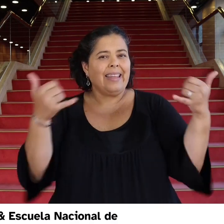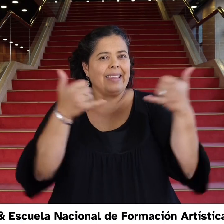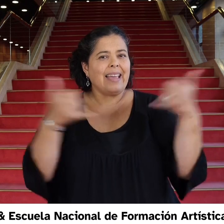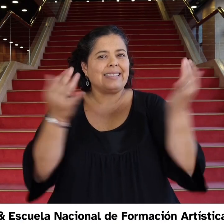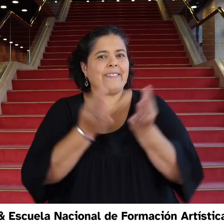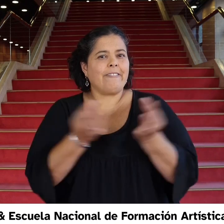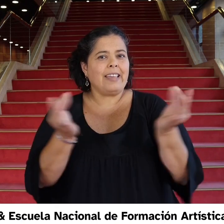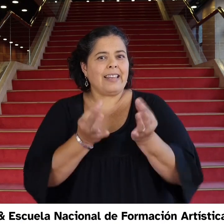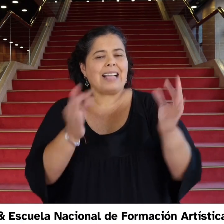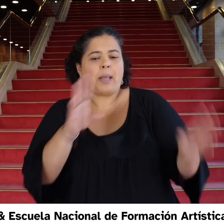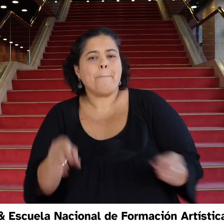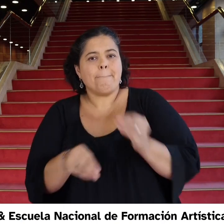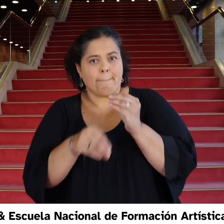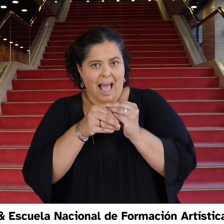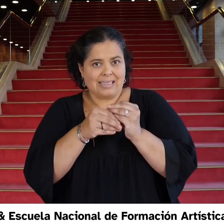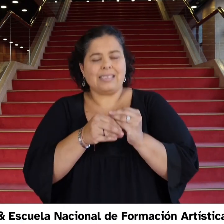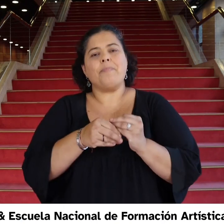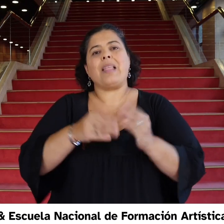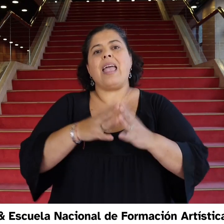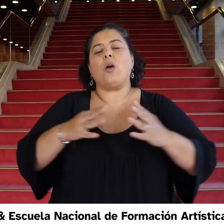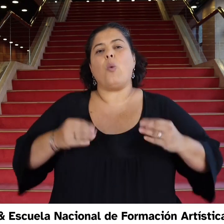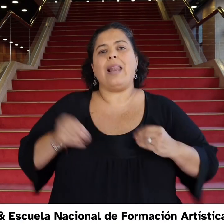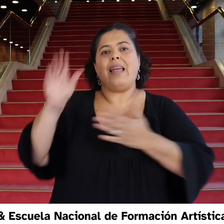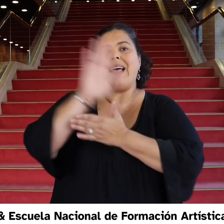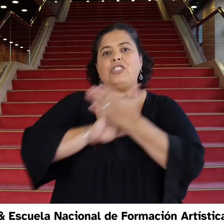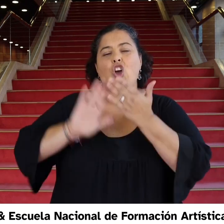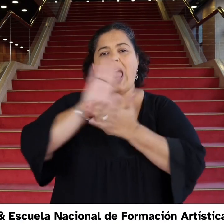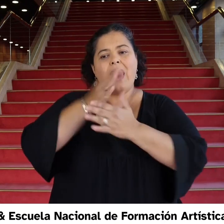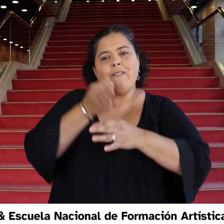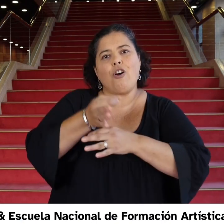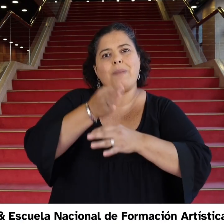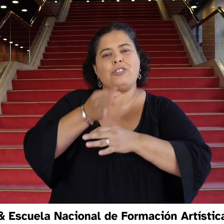Líneas Finas Líneas Escuela Nacional de Formación Artística del Sodre